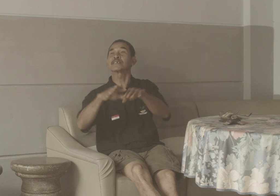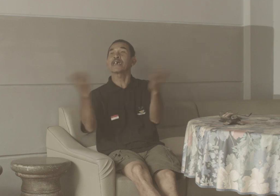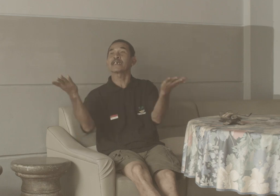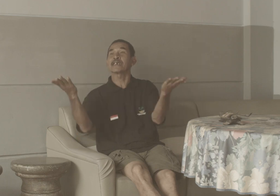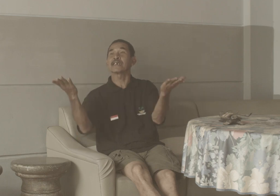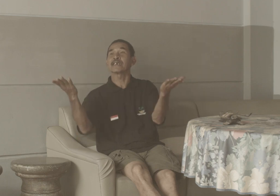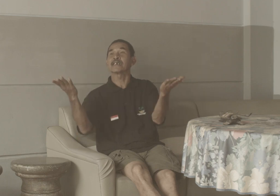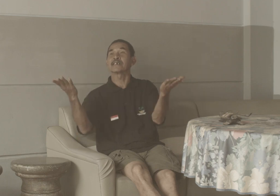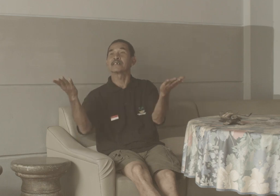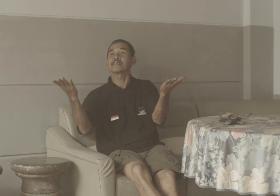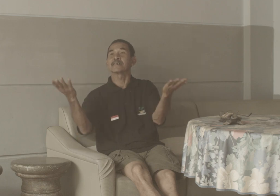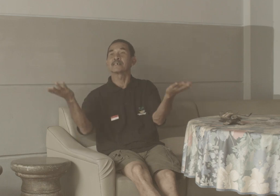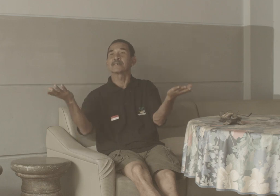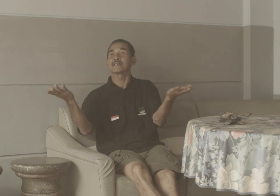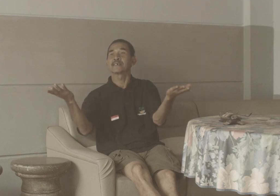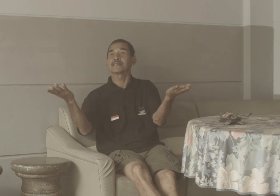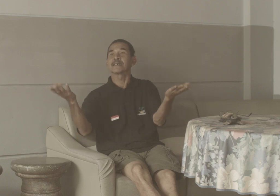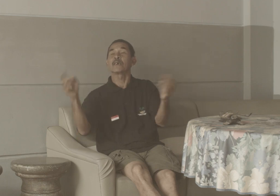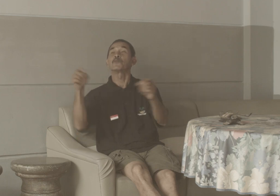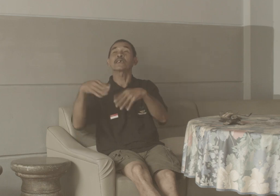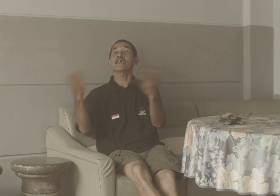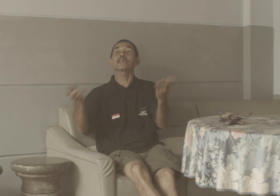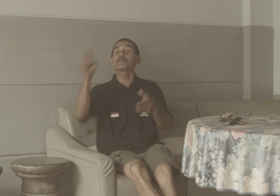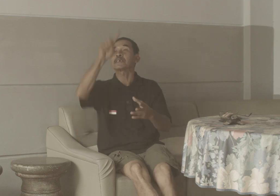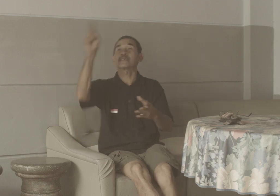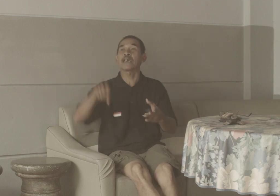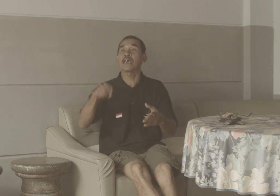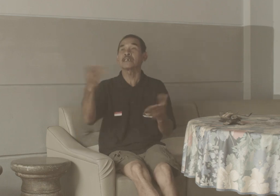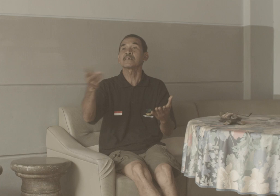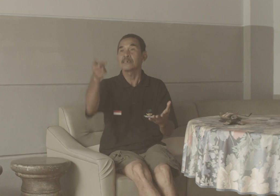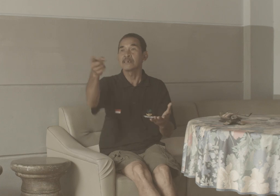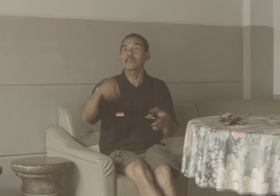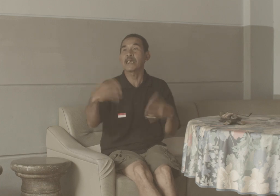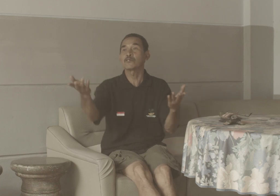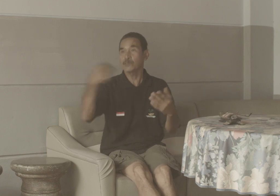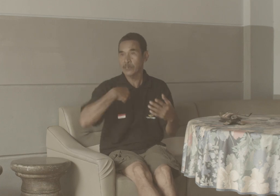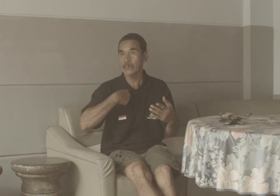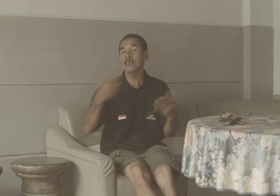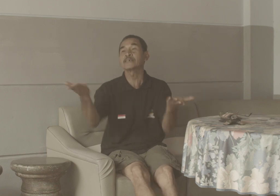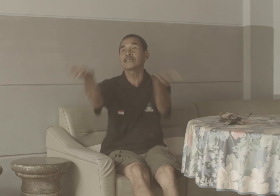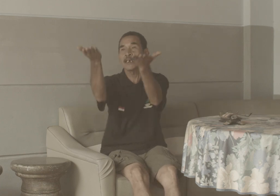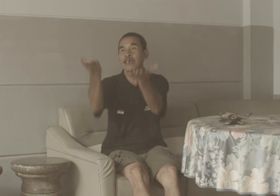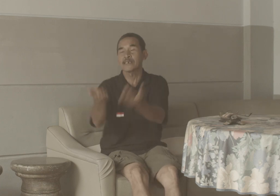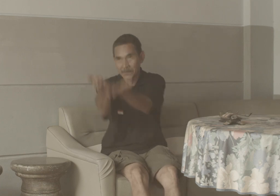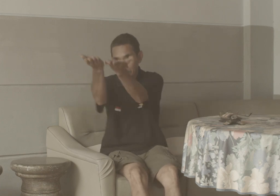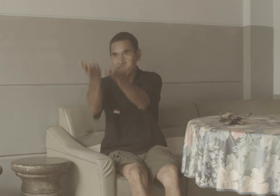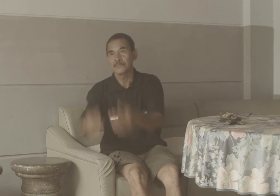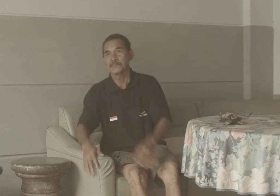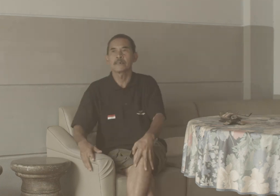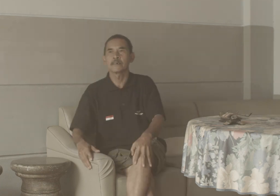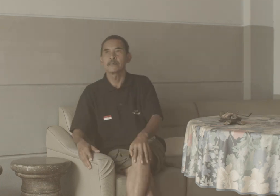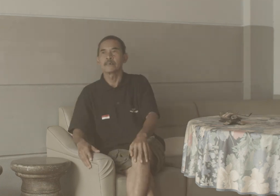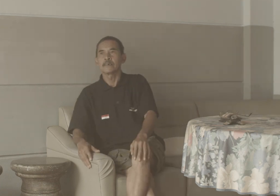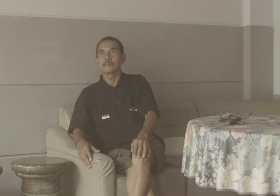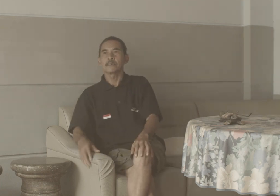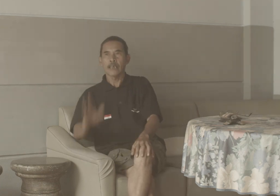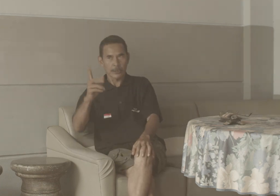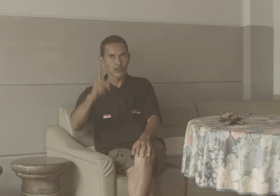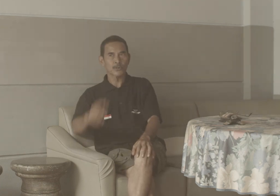selesai Mungkin ada Pertanyaan Benano Ke Saya Silahkan Yaitu